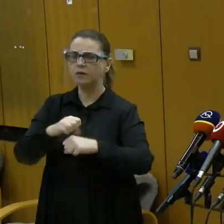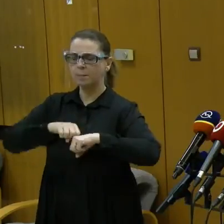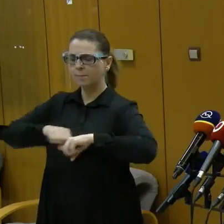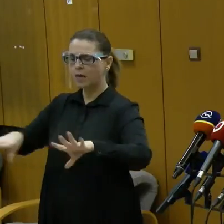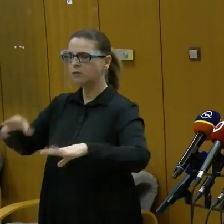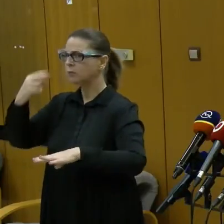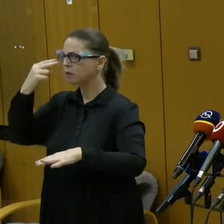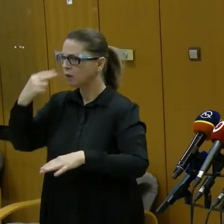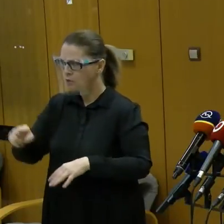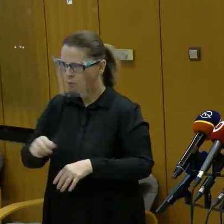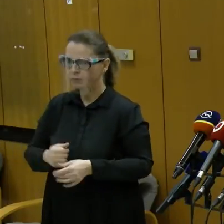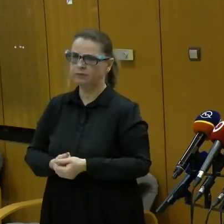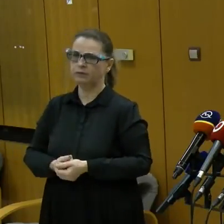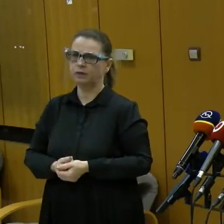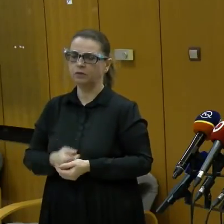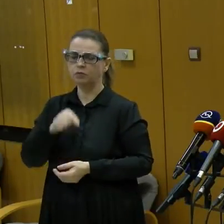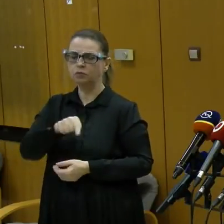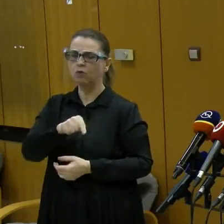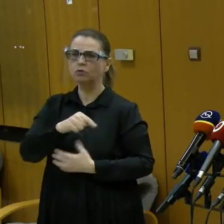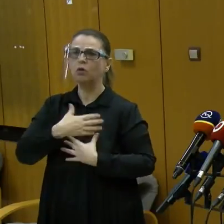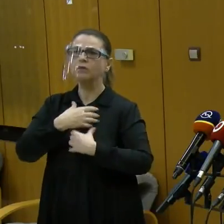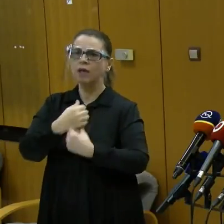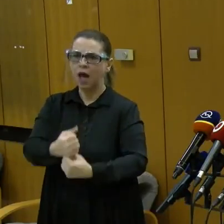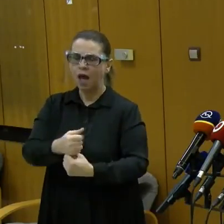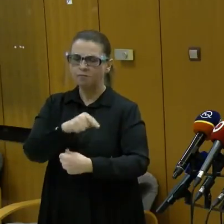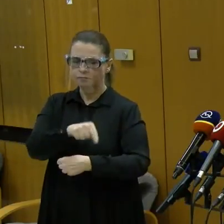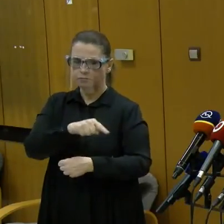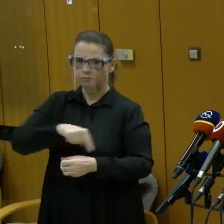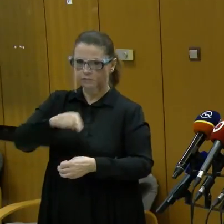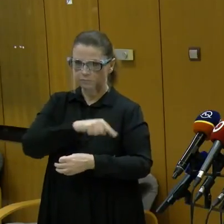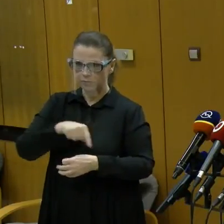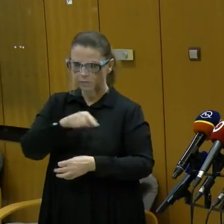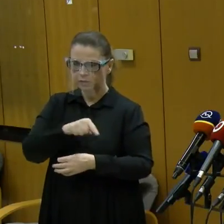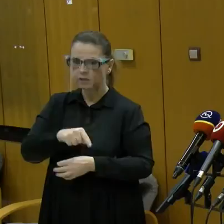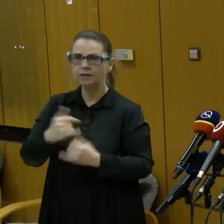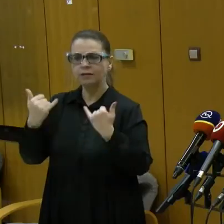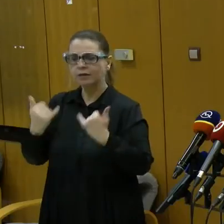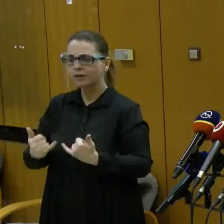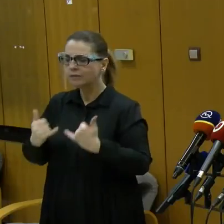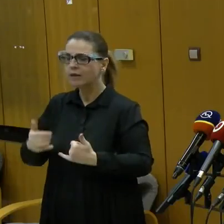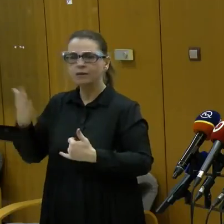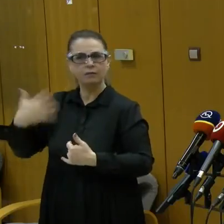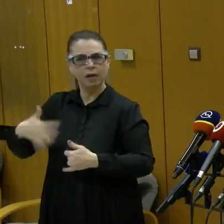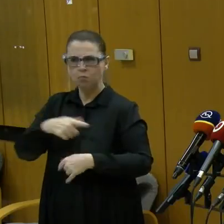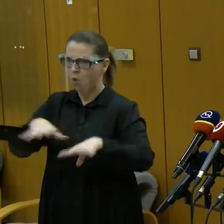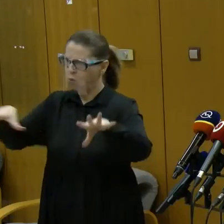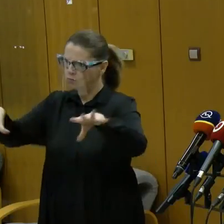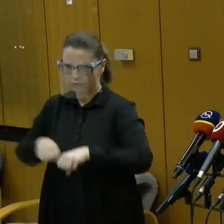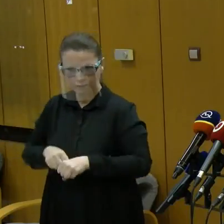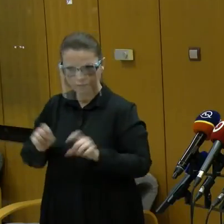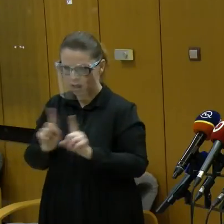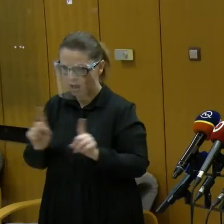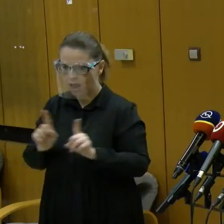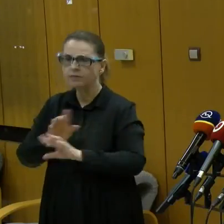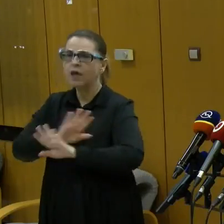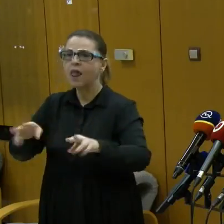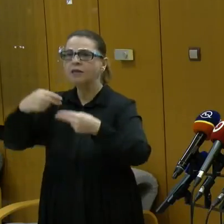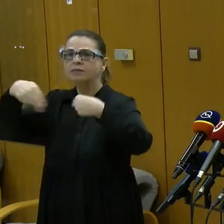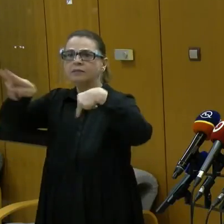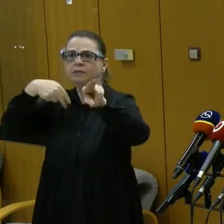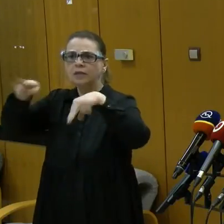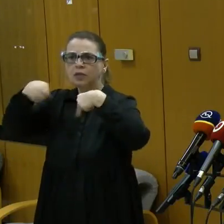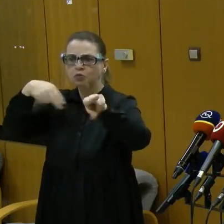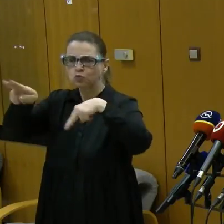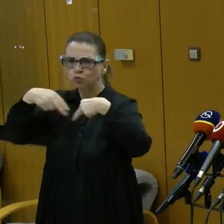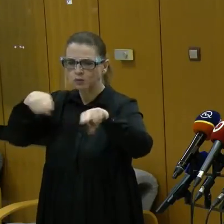komisie. Dnes nebolo prijaté žiadne uznesenie, ktorým by bol ten návrh schválený. Bola tam v zásade diskusia o tom,